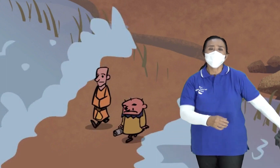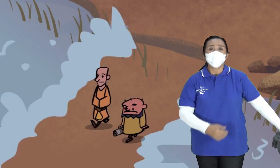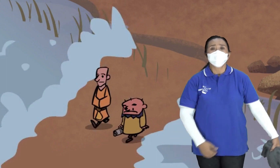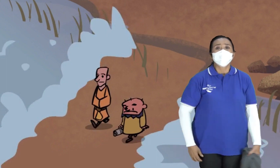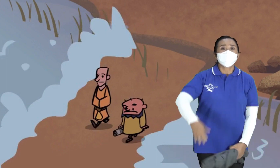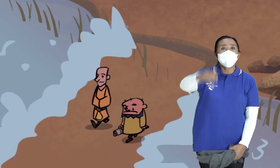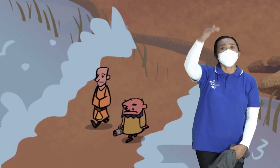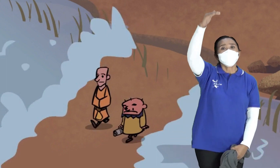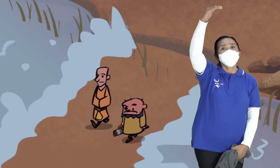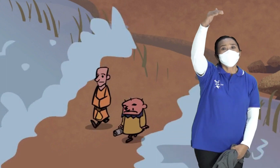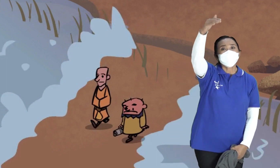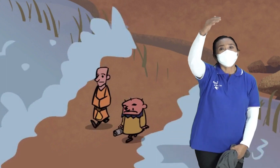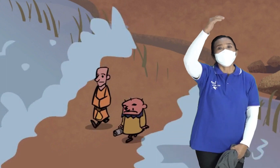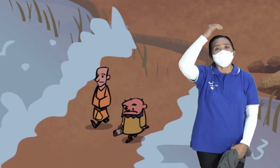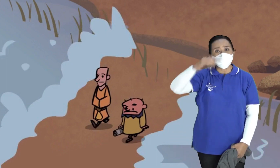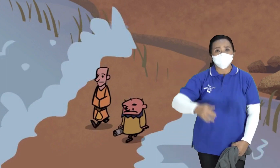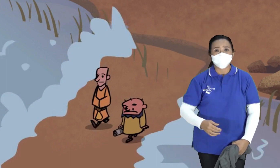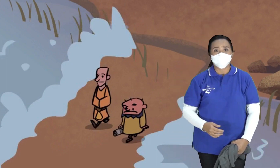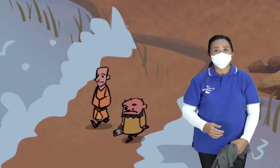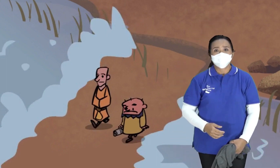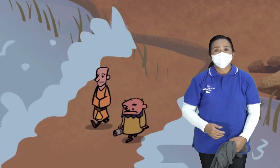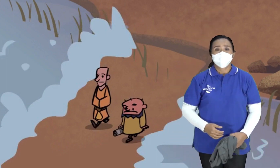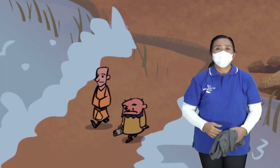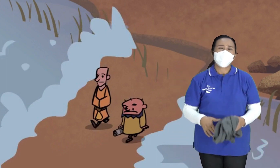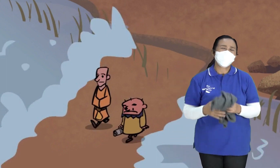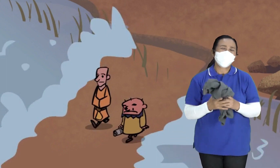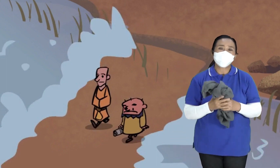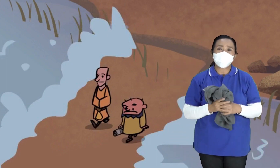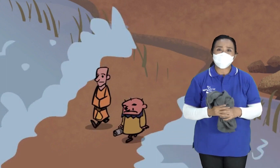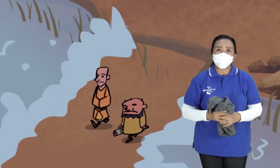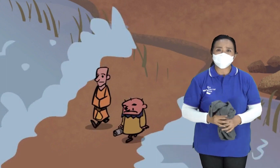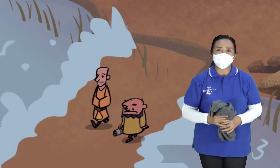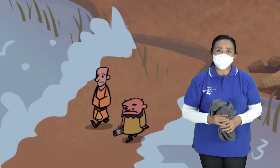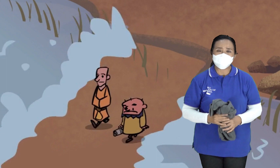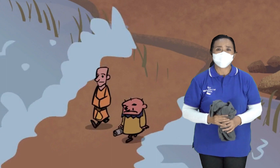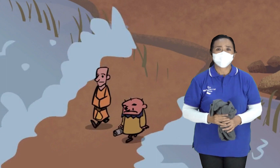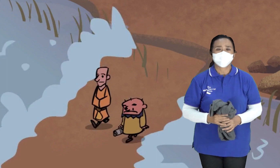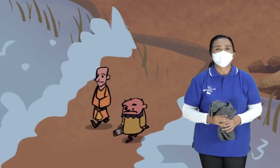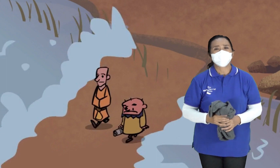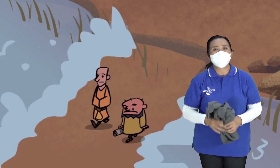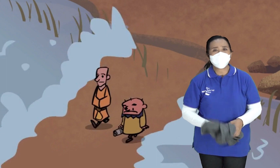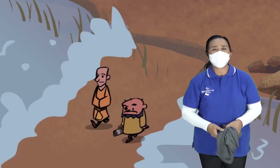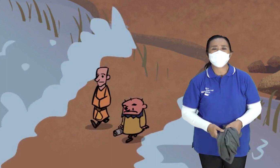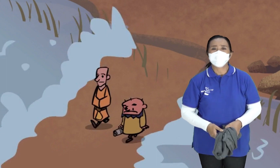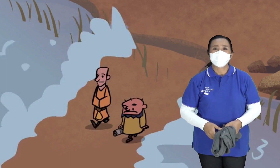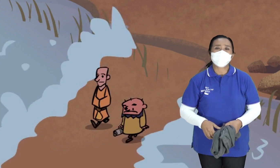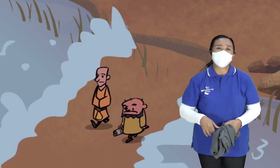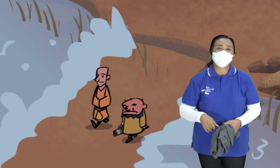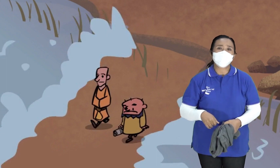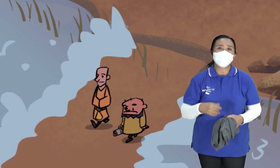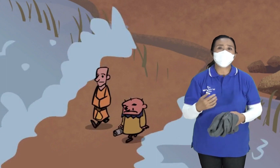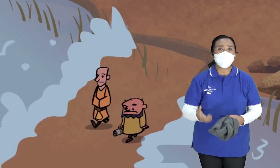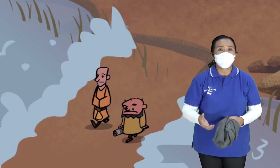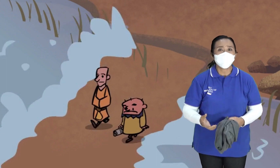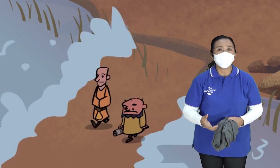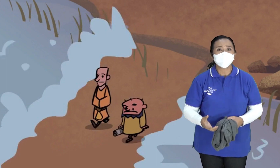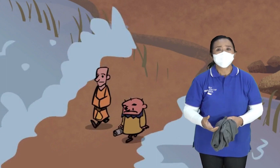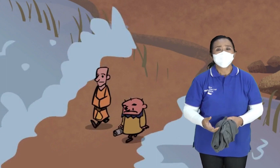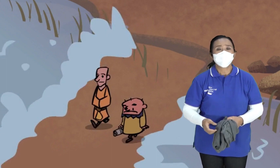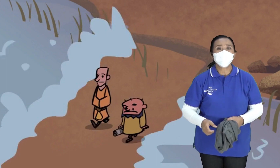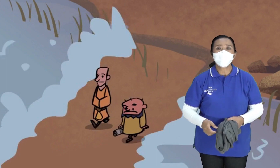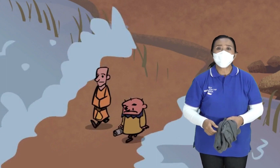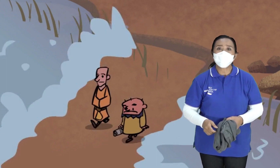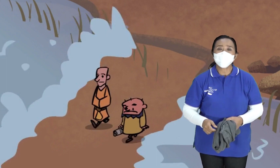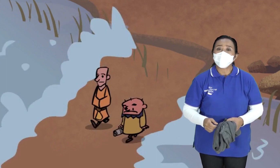yang kering Sampai keseberang Wah dengan selamat ya Nah Sampai diseberang